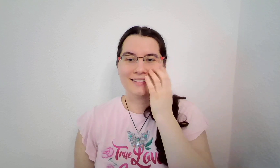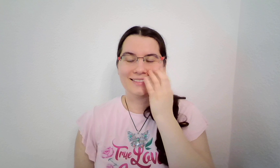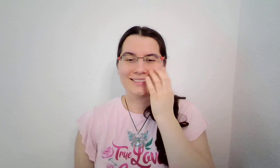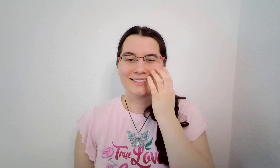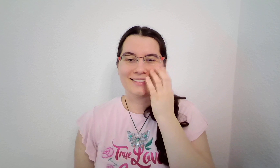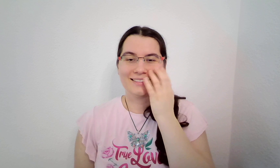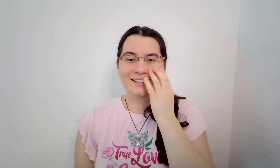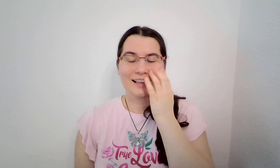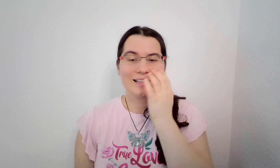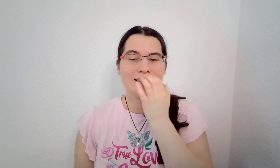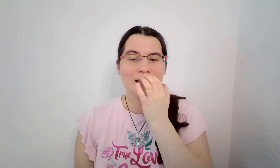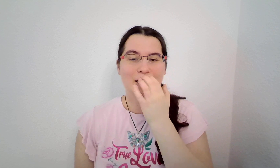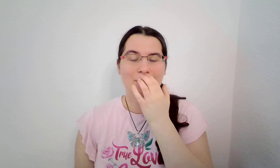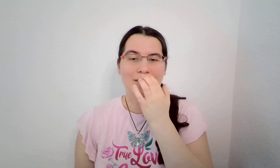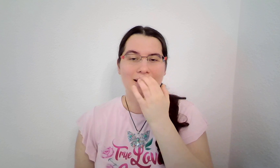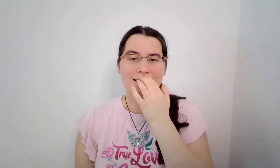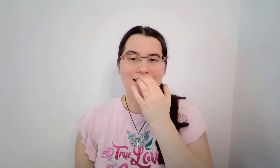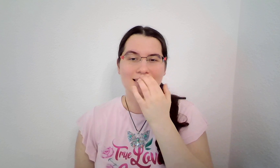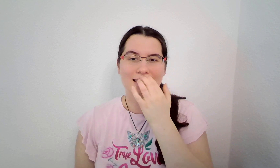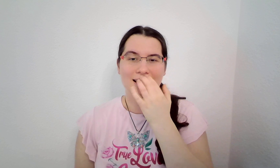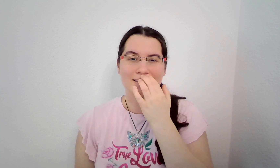zajímavé cestě.